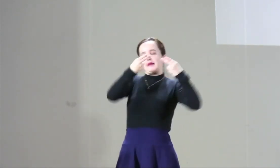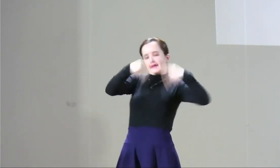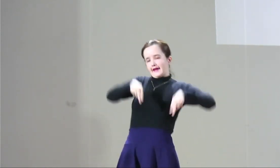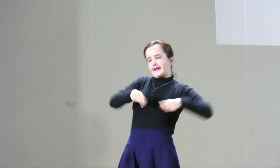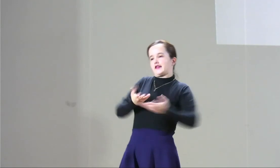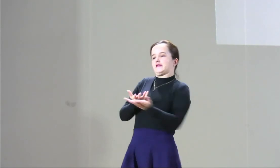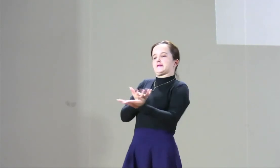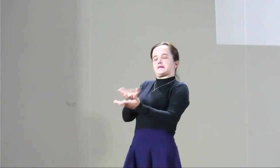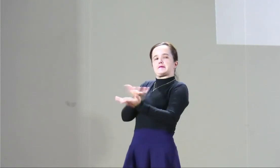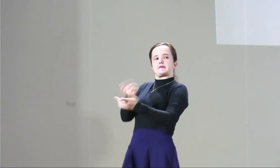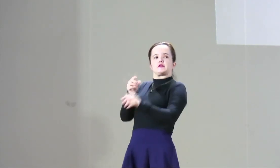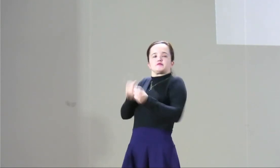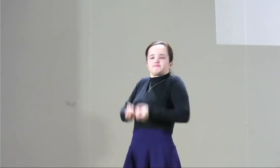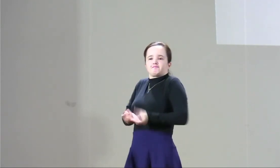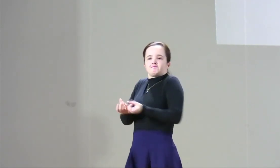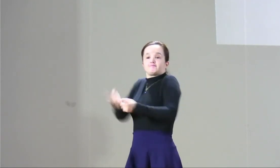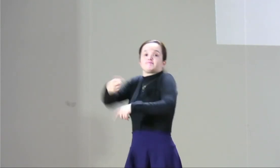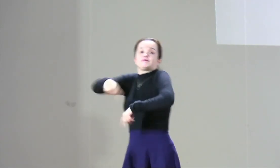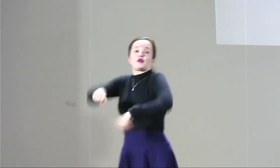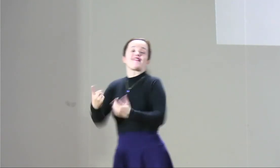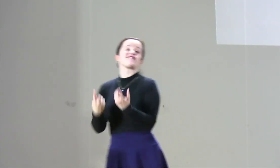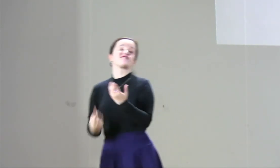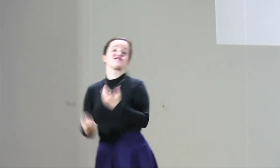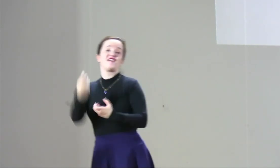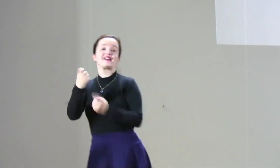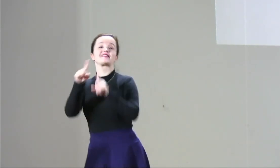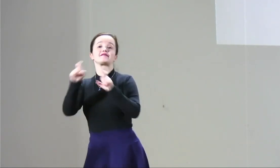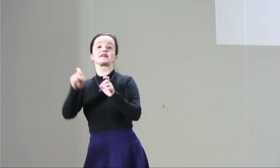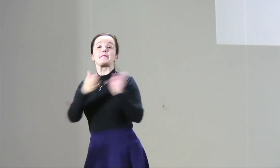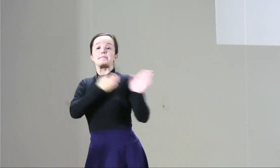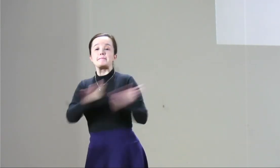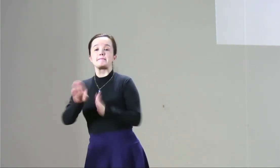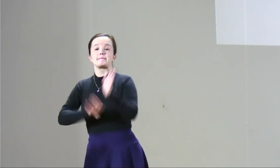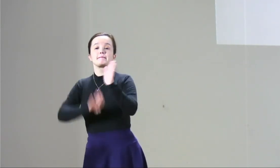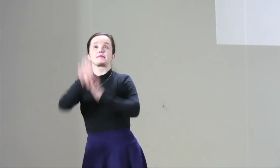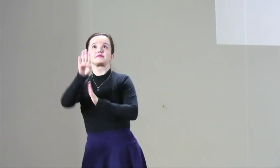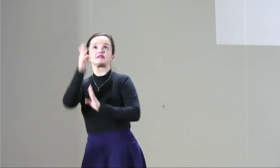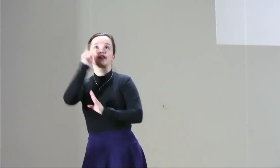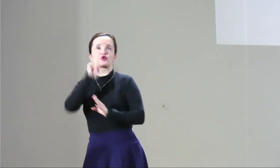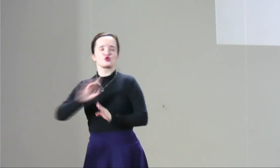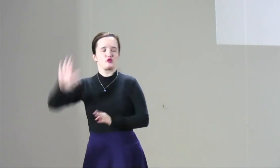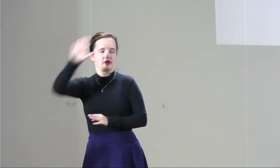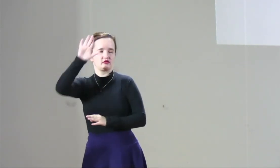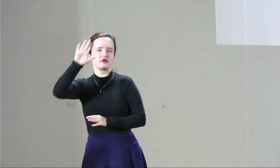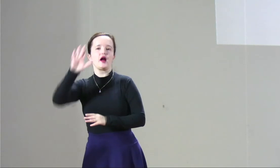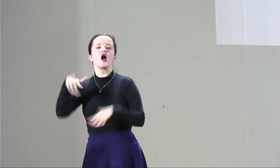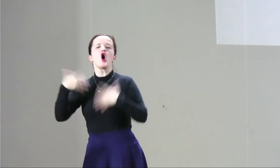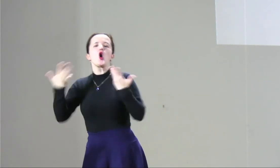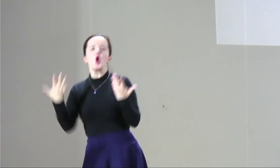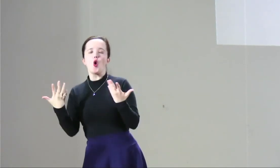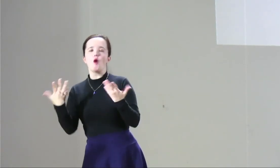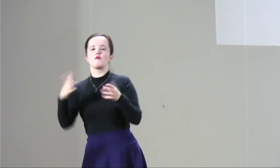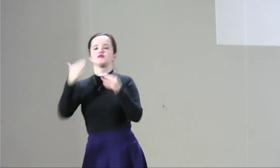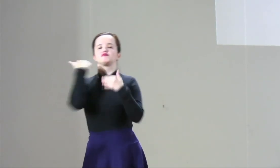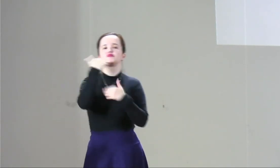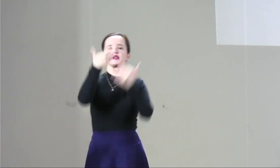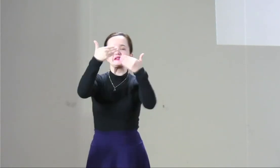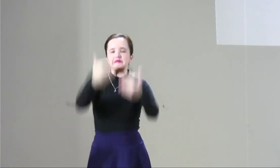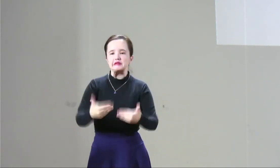en el momento en que se hizo el empalme para la atención en el género en el enfoque de género en el plan de desarrollo nacional